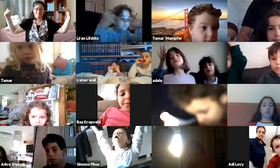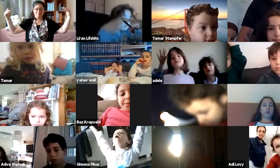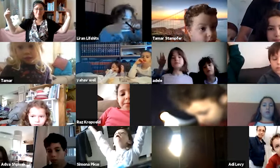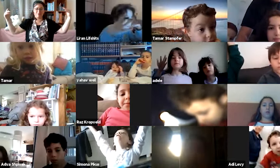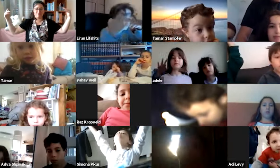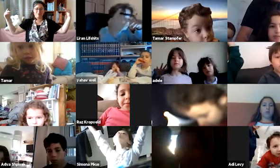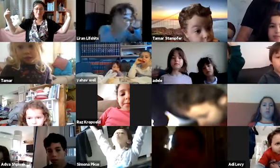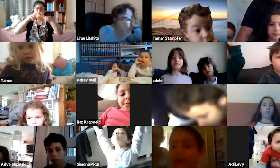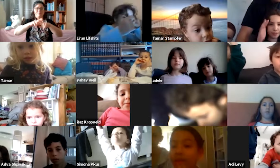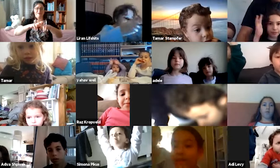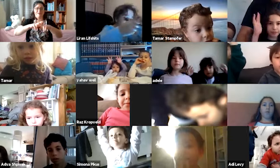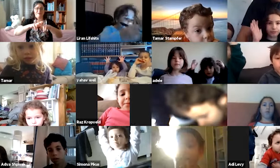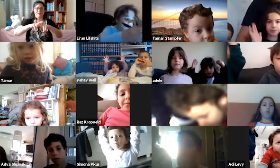מעולה. ובארץ למטה?